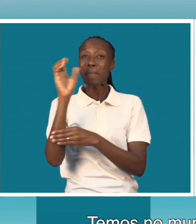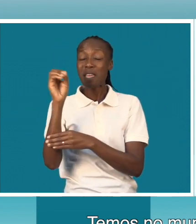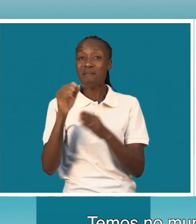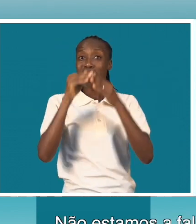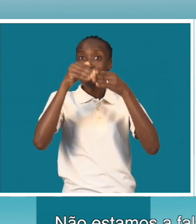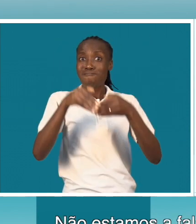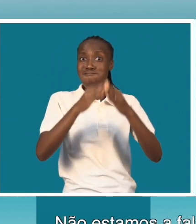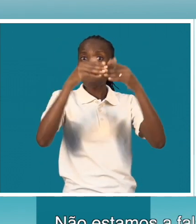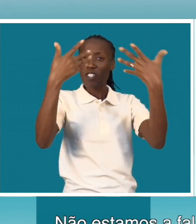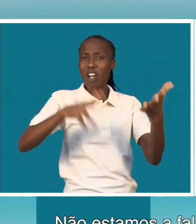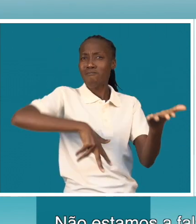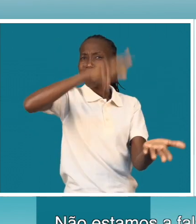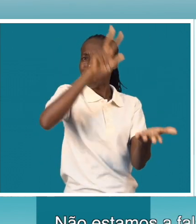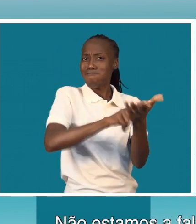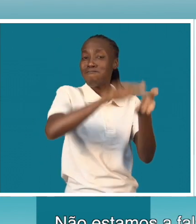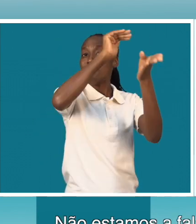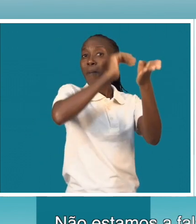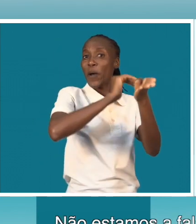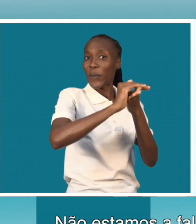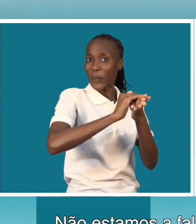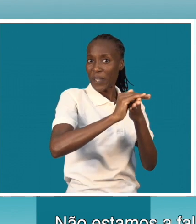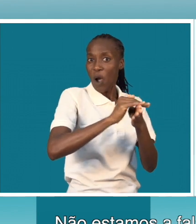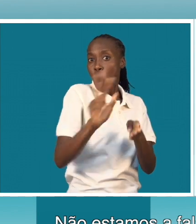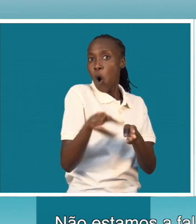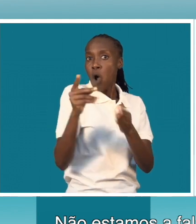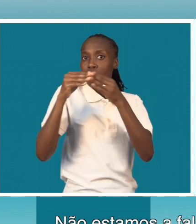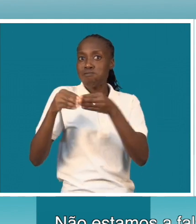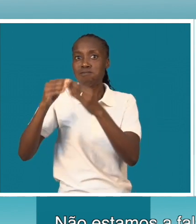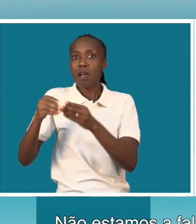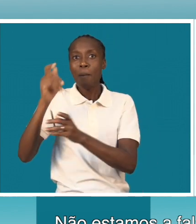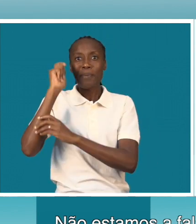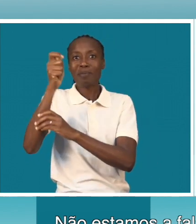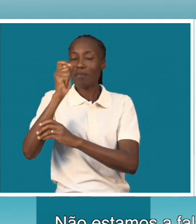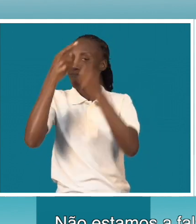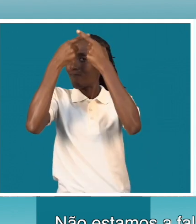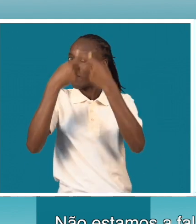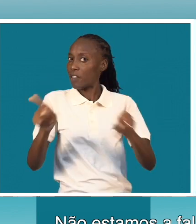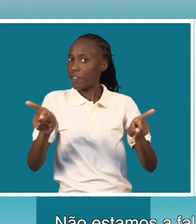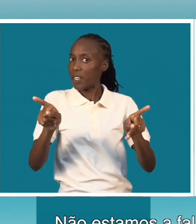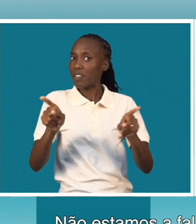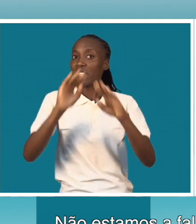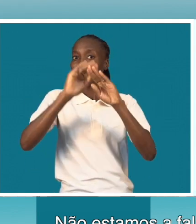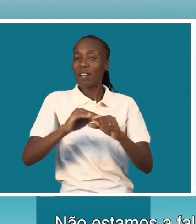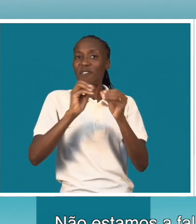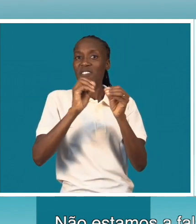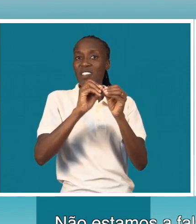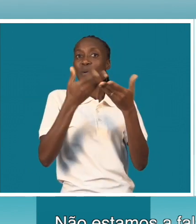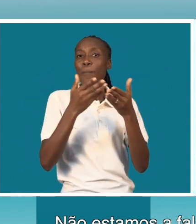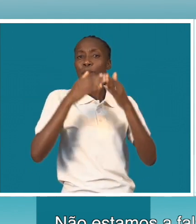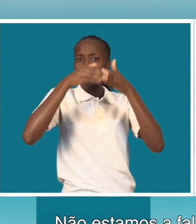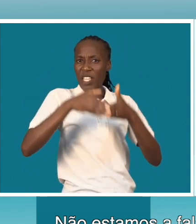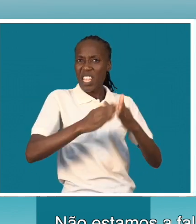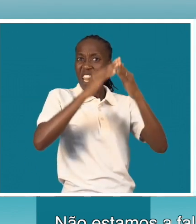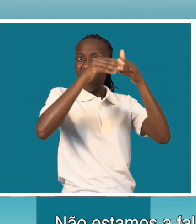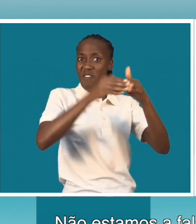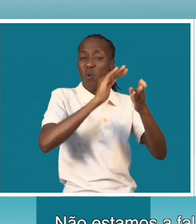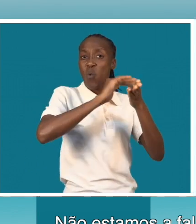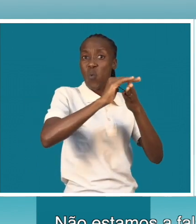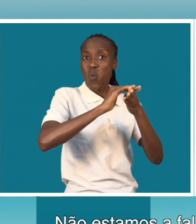Não estamos a falar de embarcações que praticam a pesca. Estamos a falar apenas daqueles portacontentores. Se